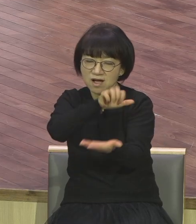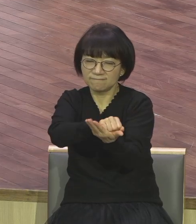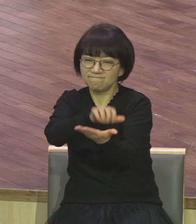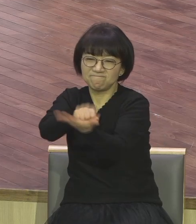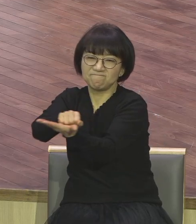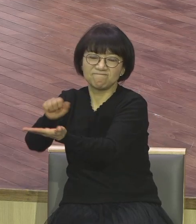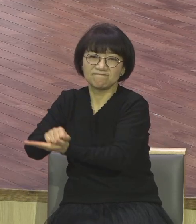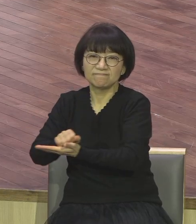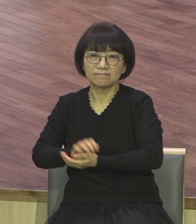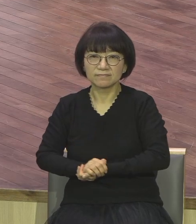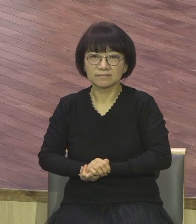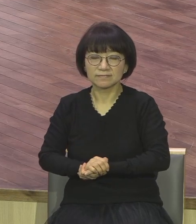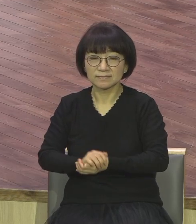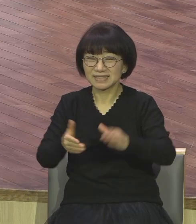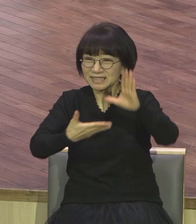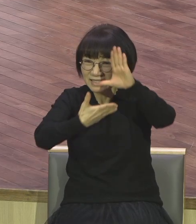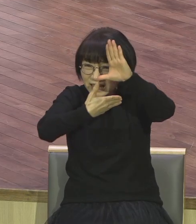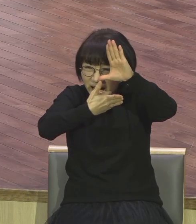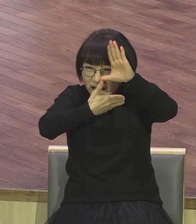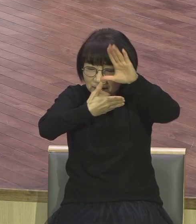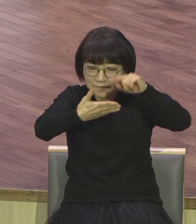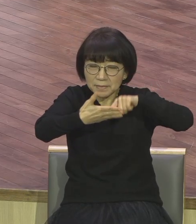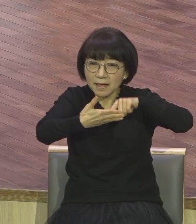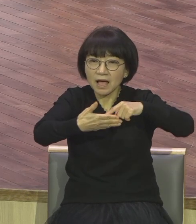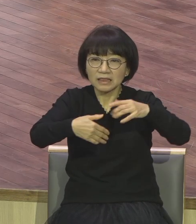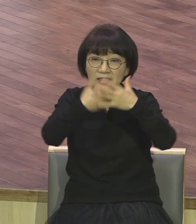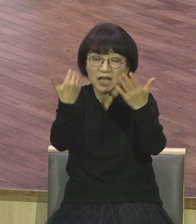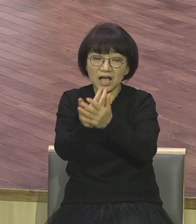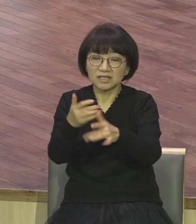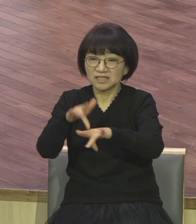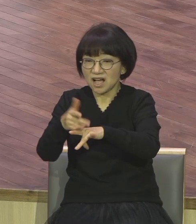싹 다 당했습니다 전부 마리아 우상입니다